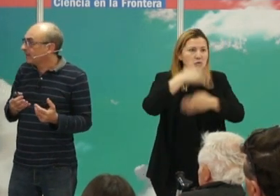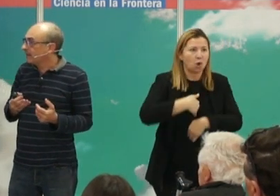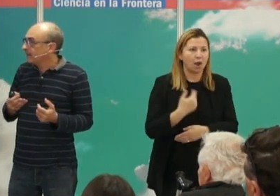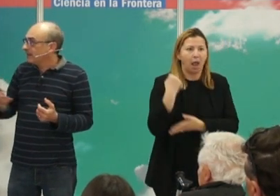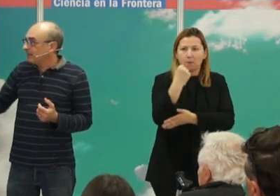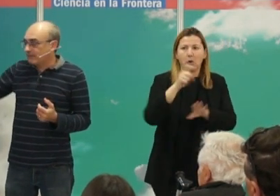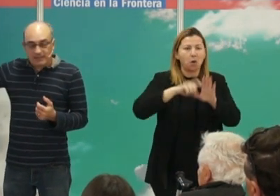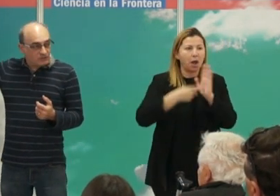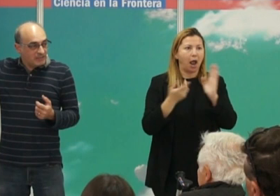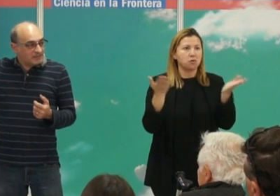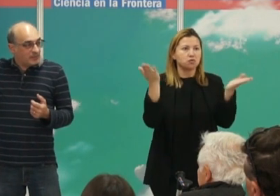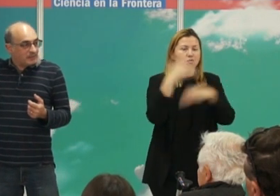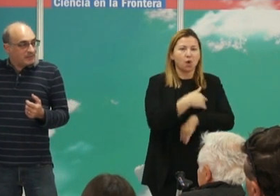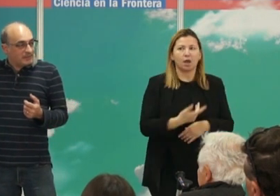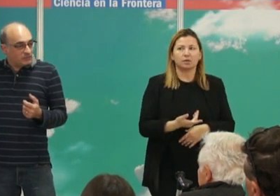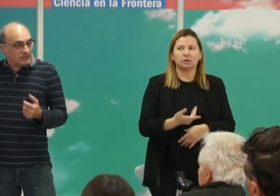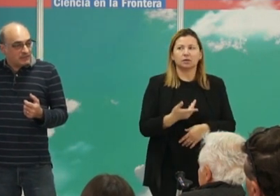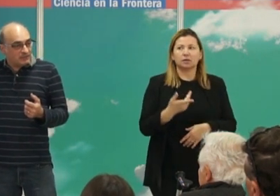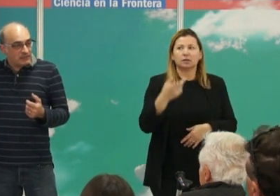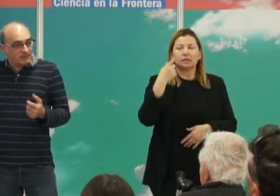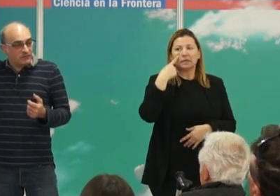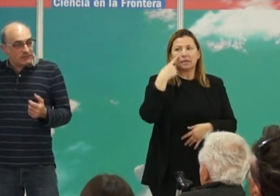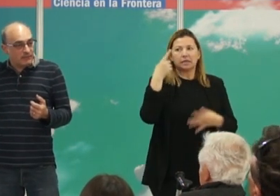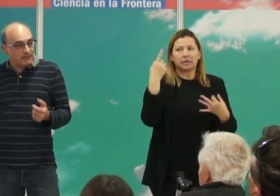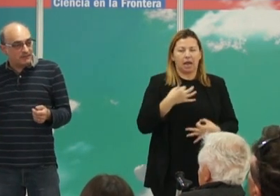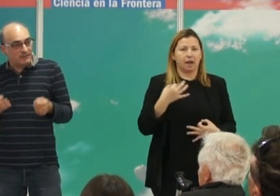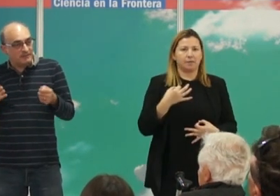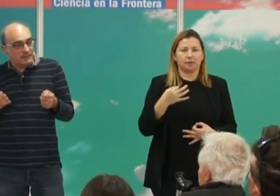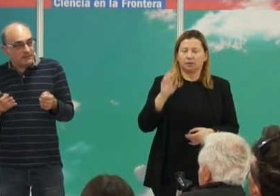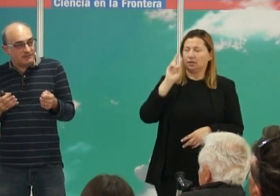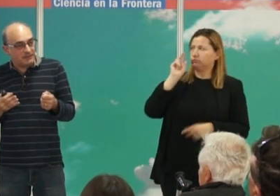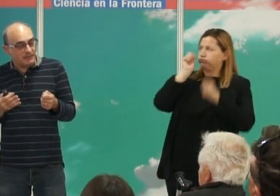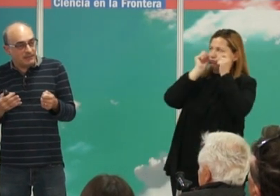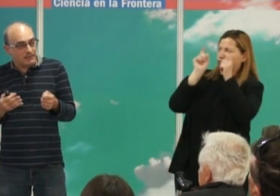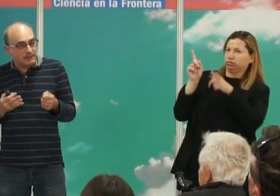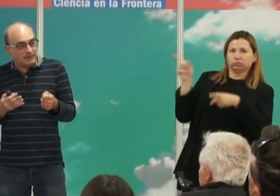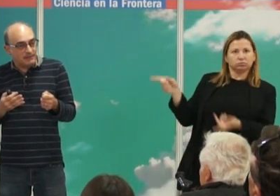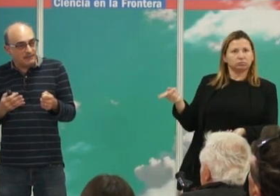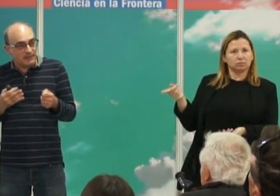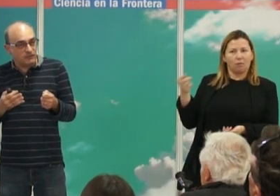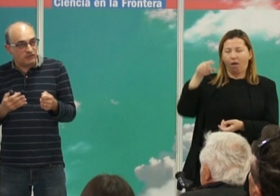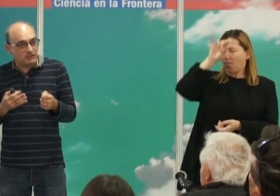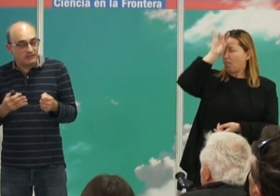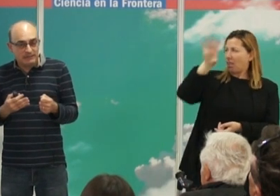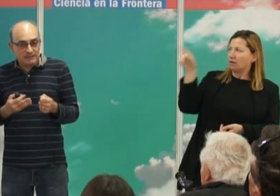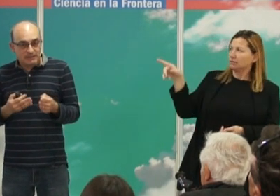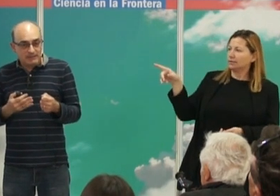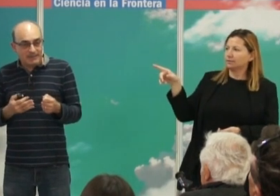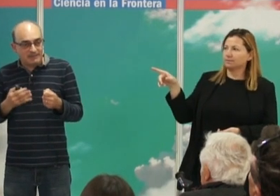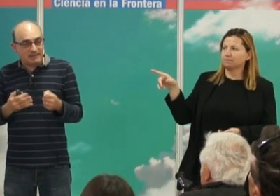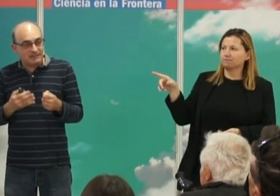pero fijaos que es realmente sustancial es decir esta cuestión